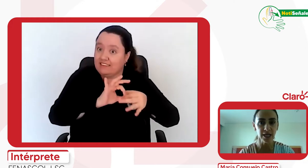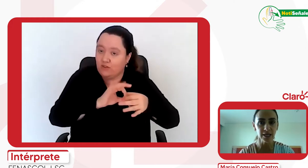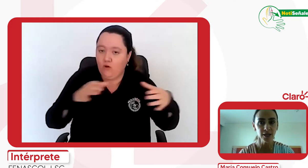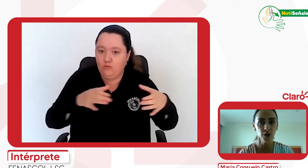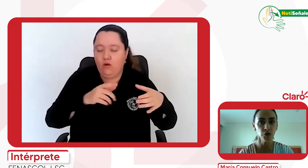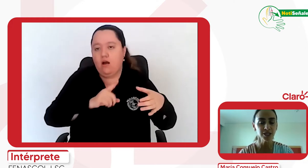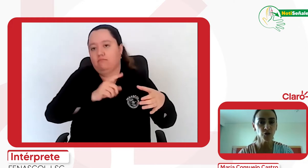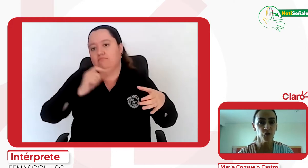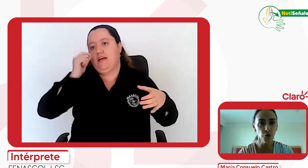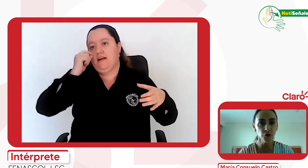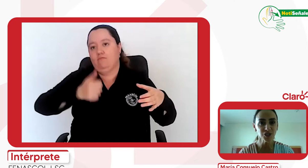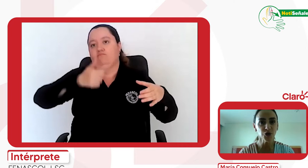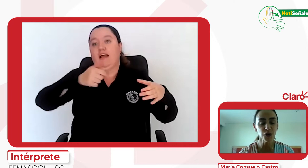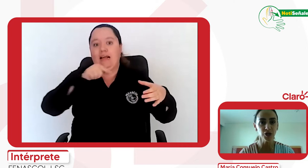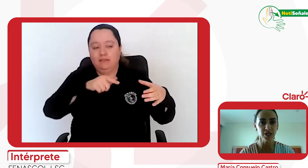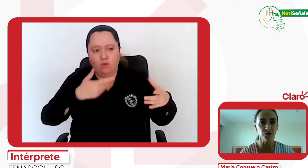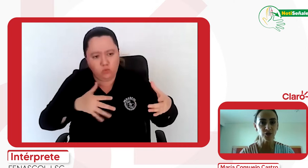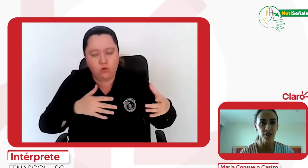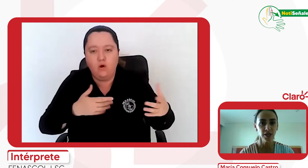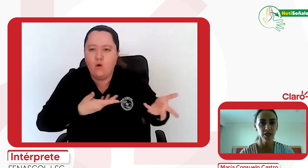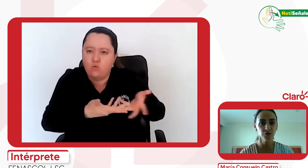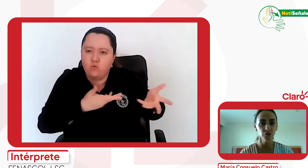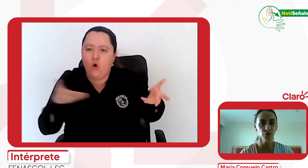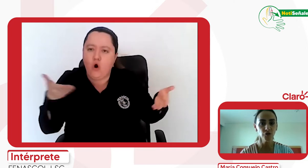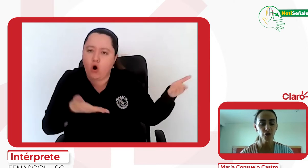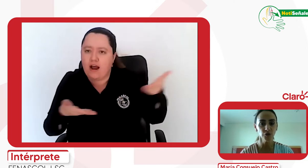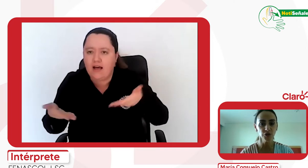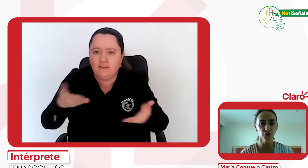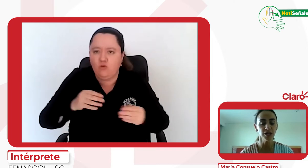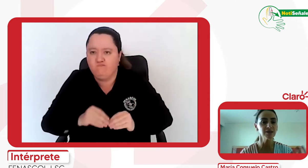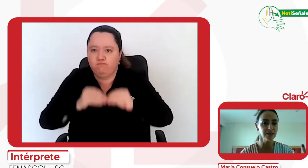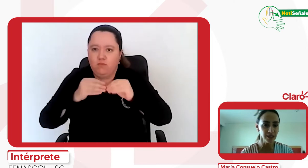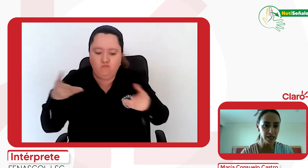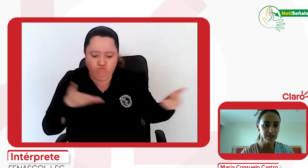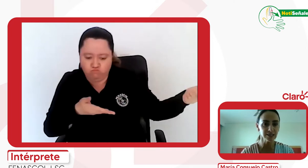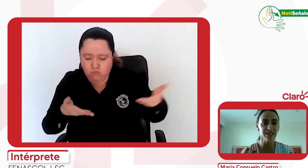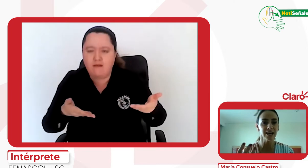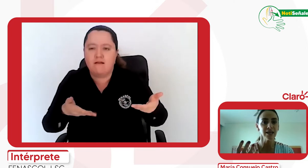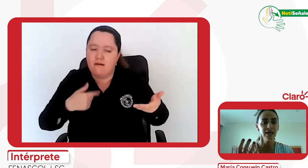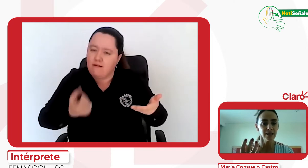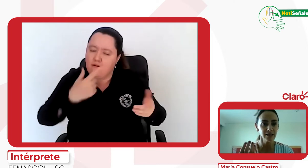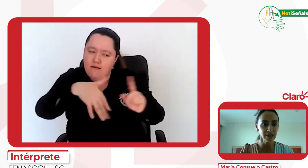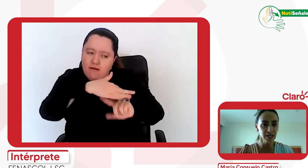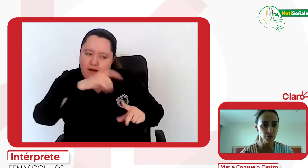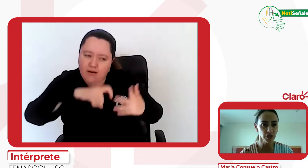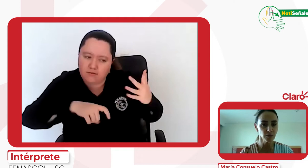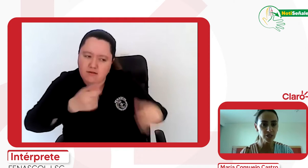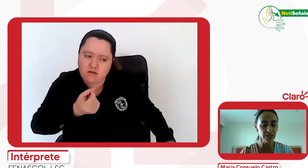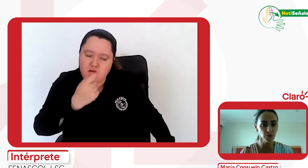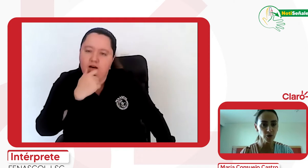Henry porque fue un proceso de co-creación. Esto fue un proceso de entender la necesidad, entender qué podíamos hacer como